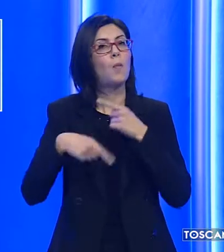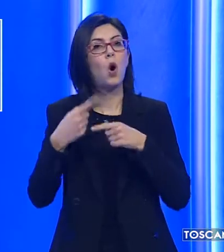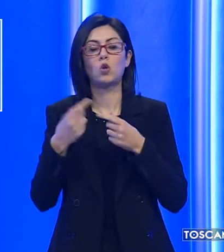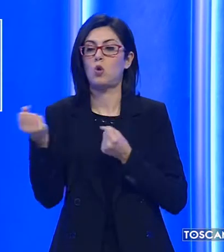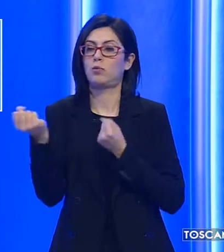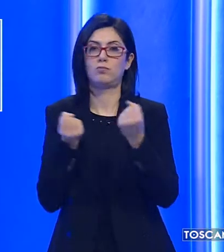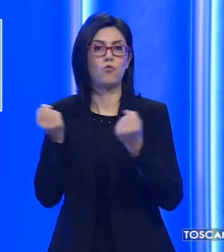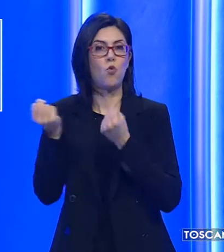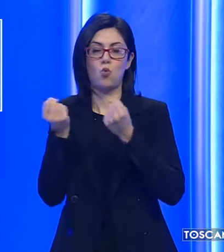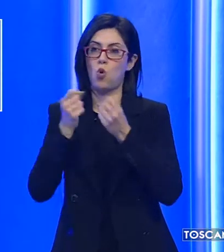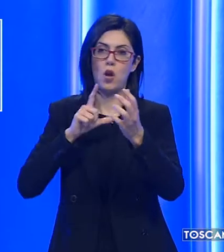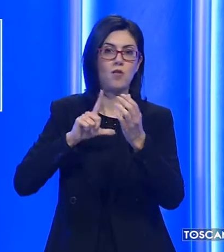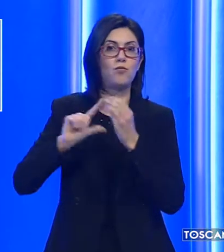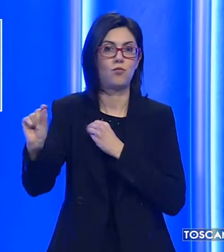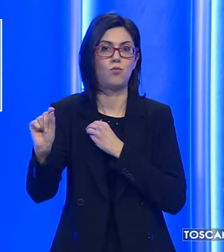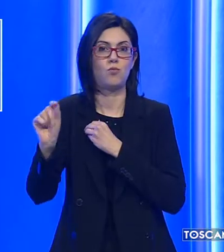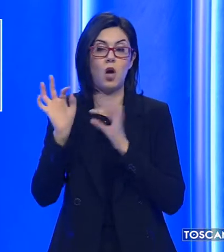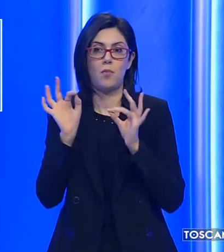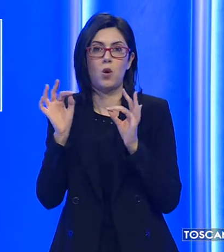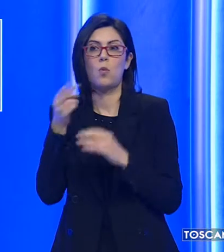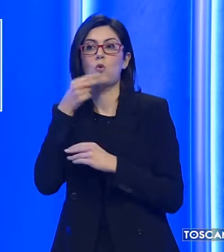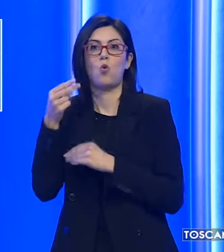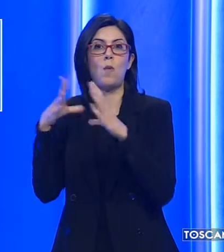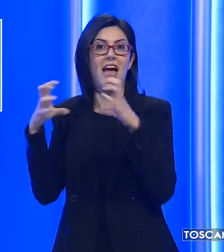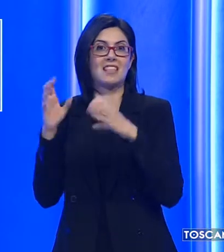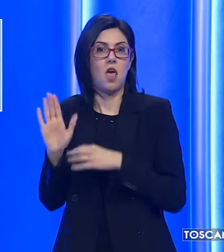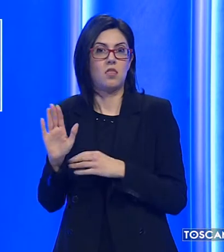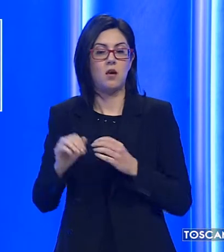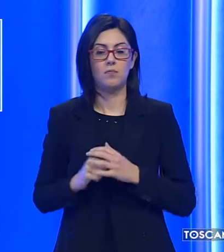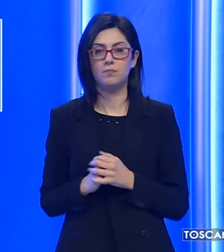del furgone con però il nome sopra dell'azienda.